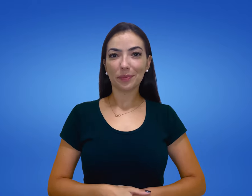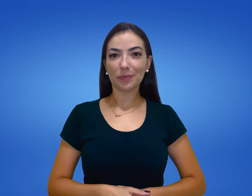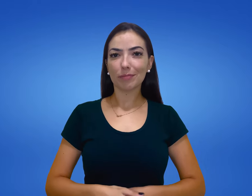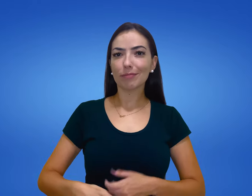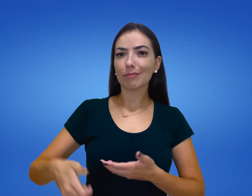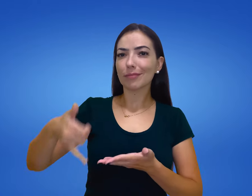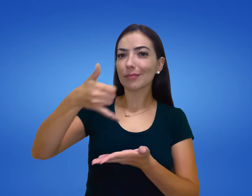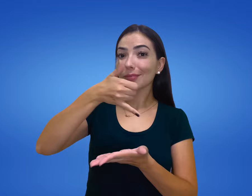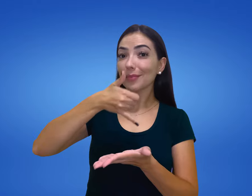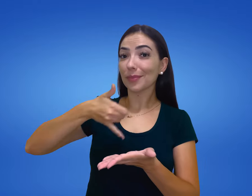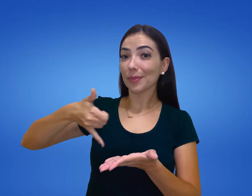Azeite